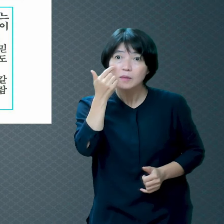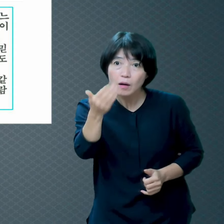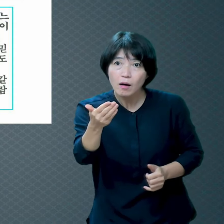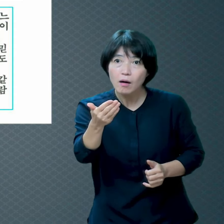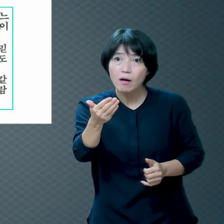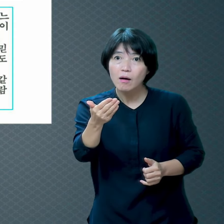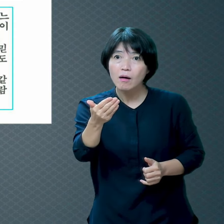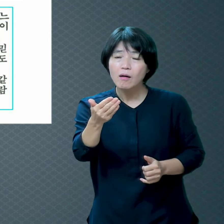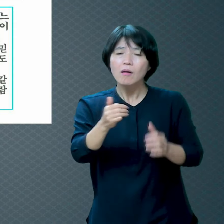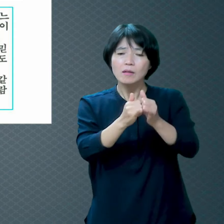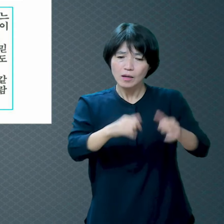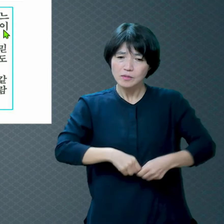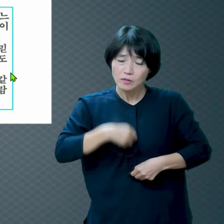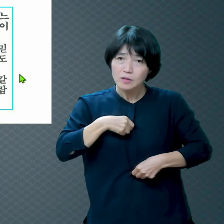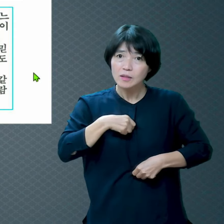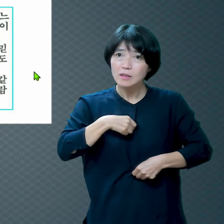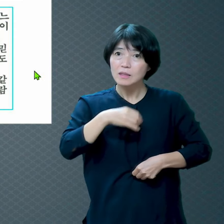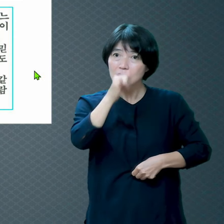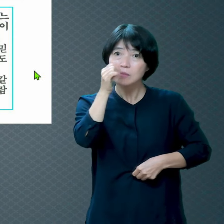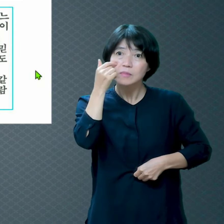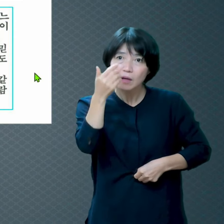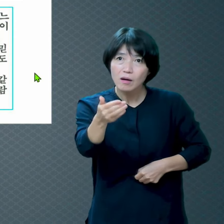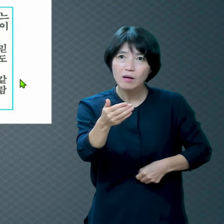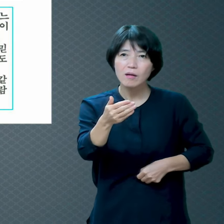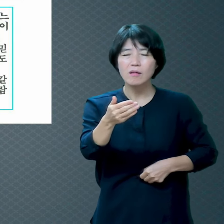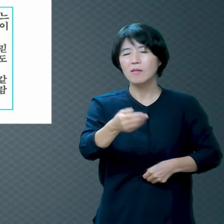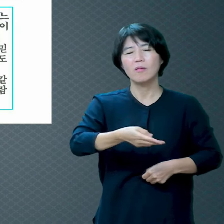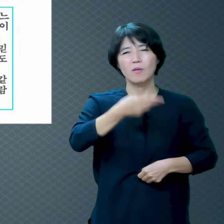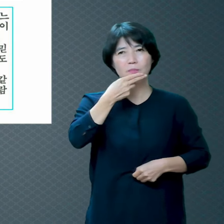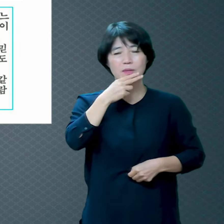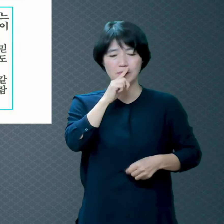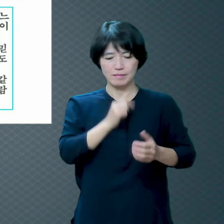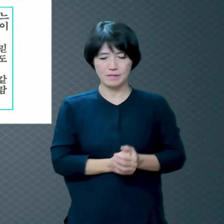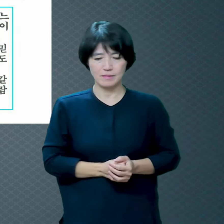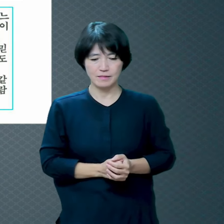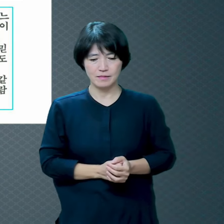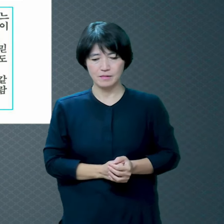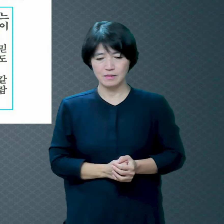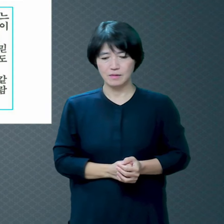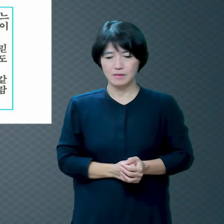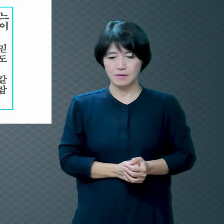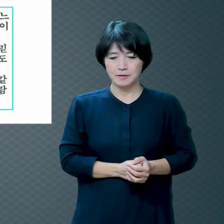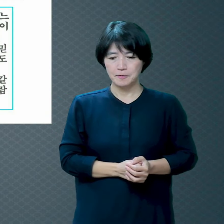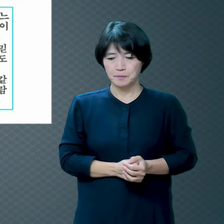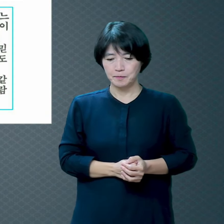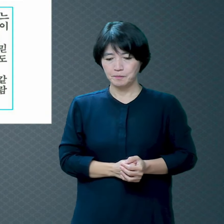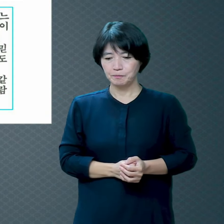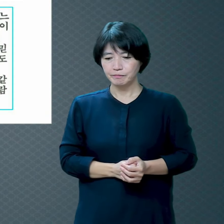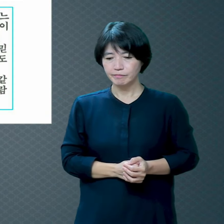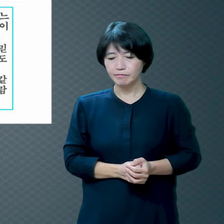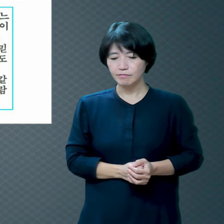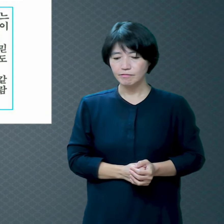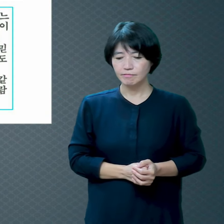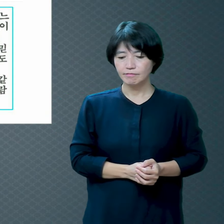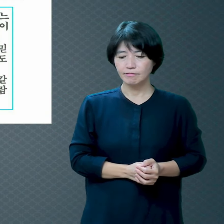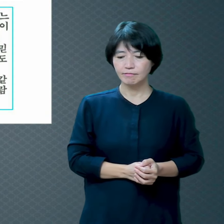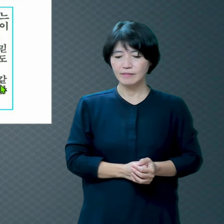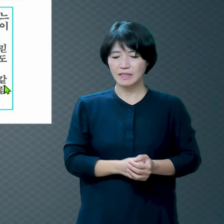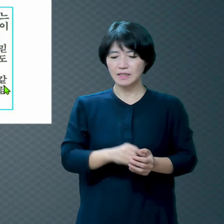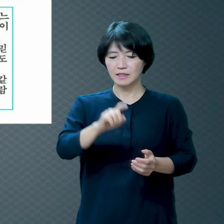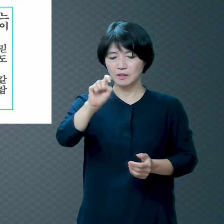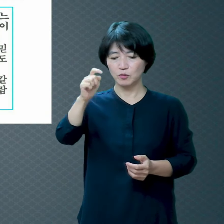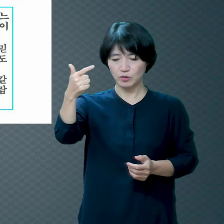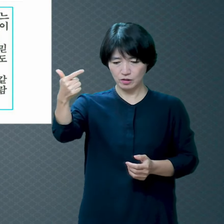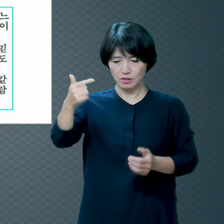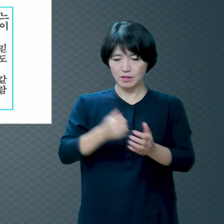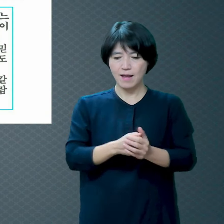사람은 깨끗할 수 없다 그 얘기예요 16절에 하물며 악을 짓기를 물